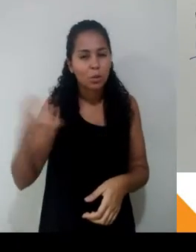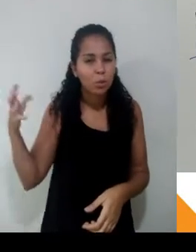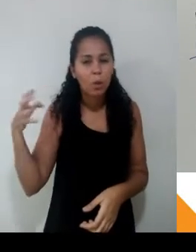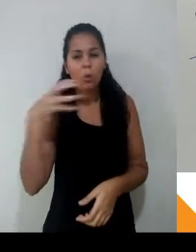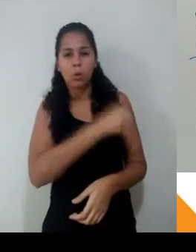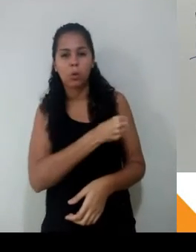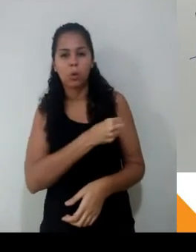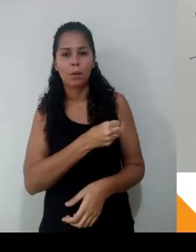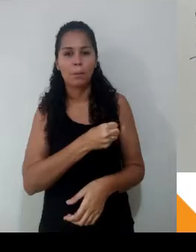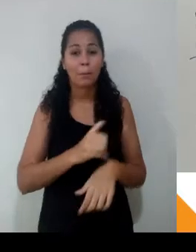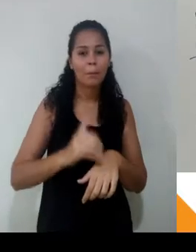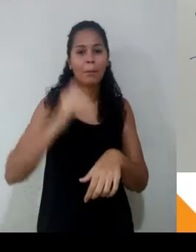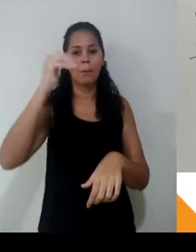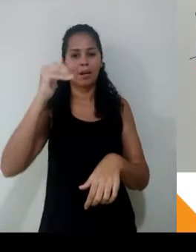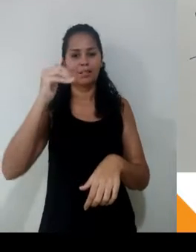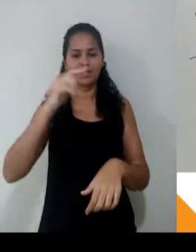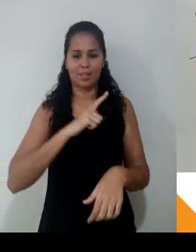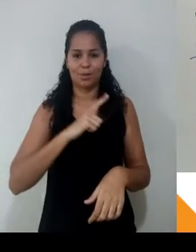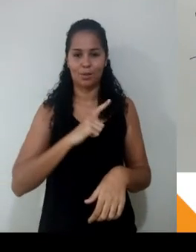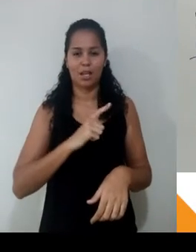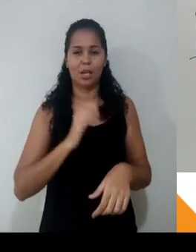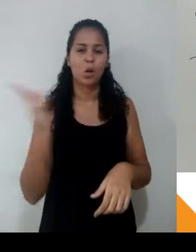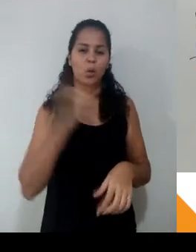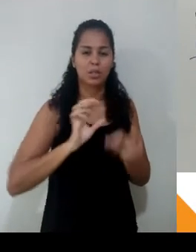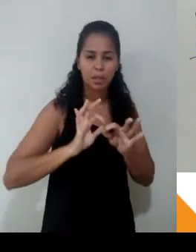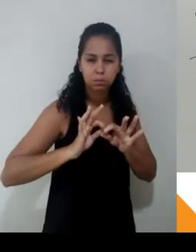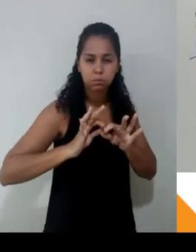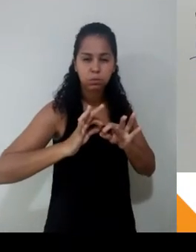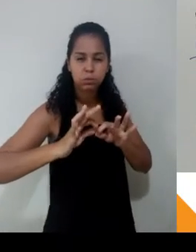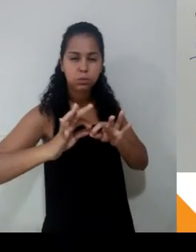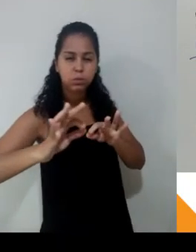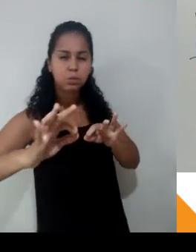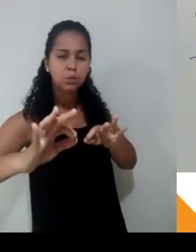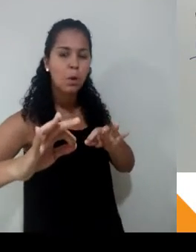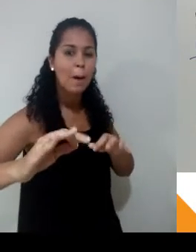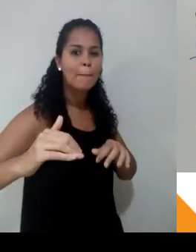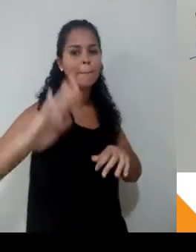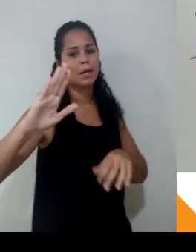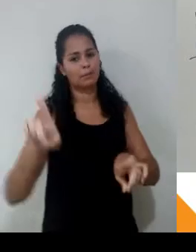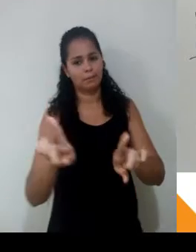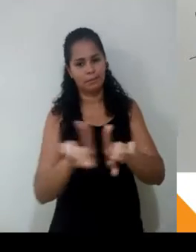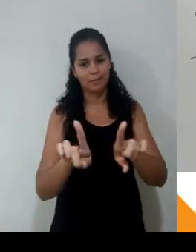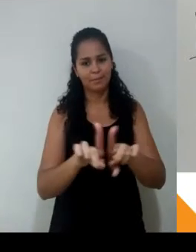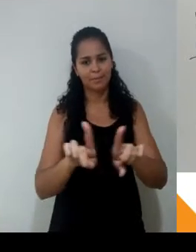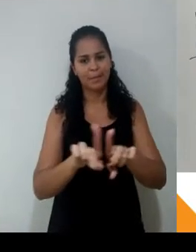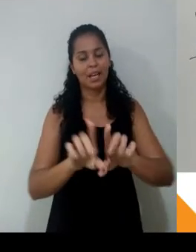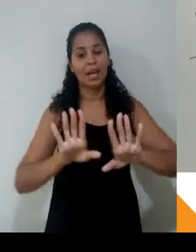mais se eu mantiver o tempo fixo. Por isso que aqui a gente está falando desse cara. Se a gente lembrar da formulinha da velocidade,